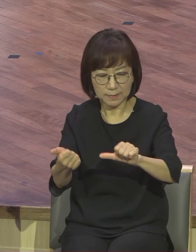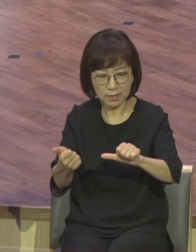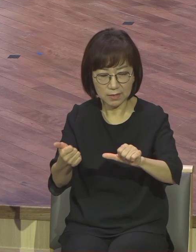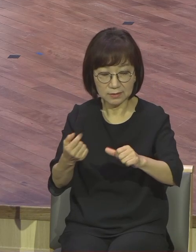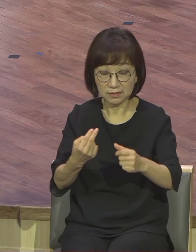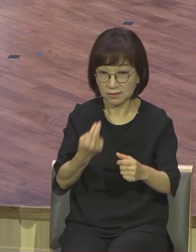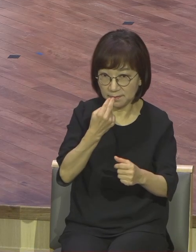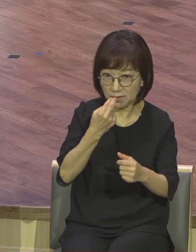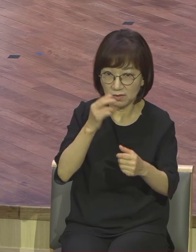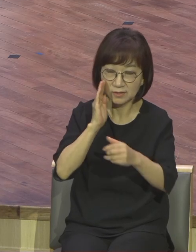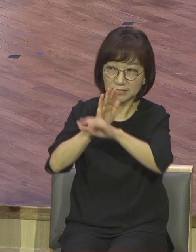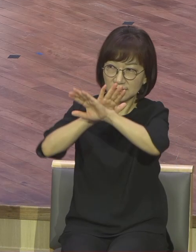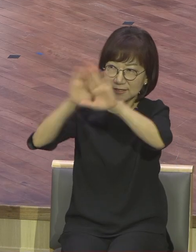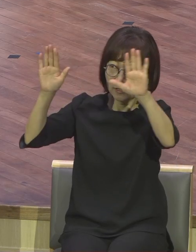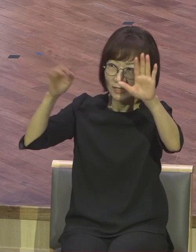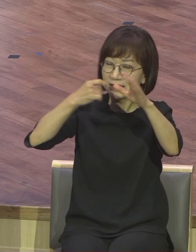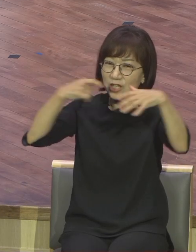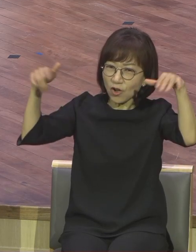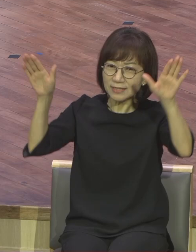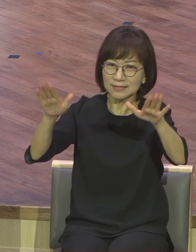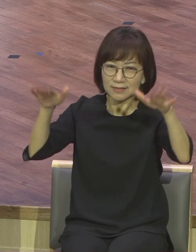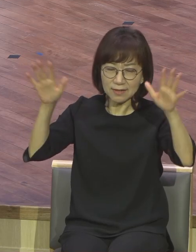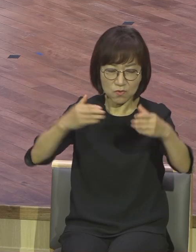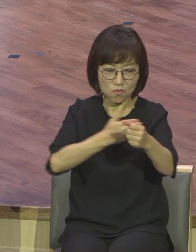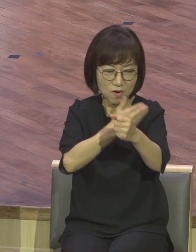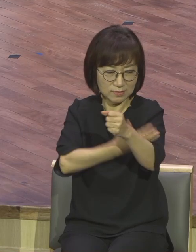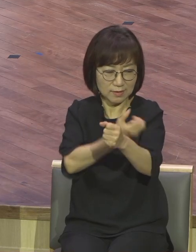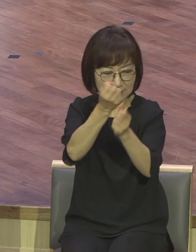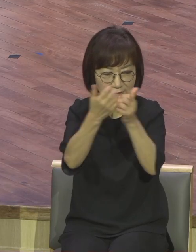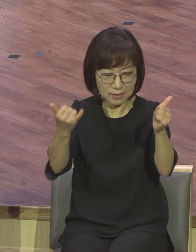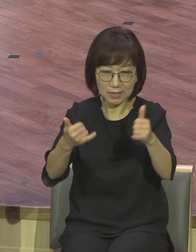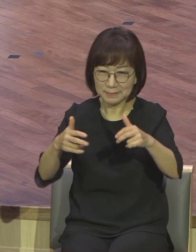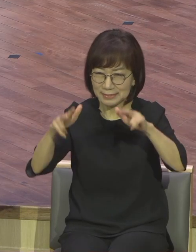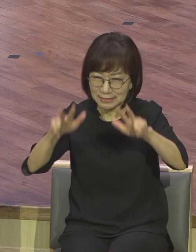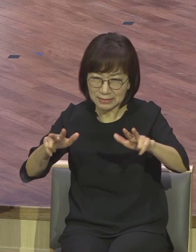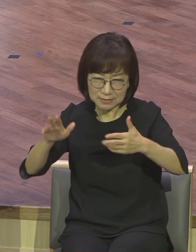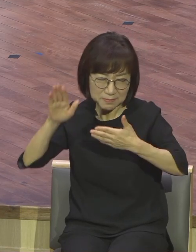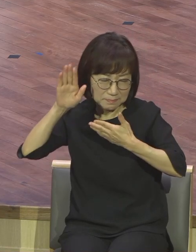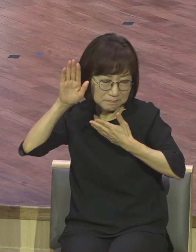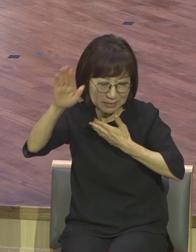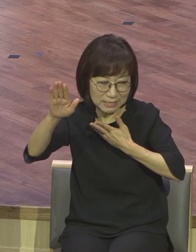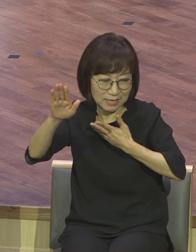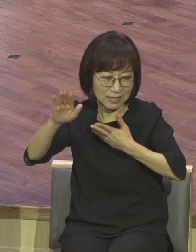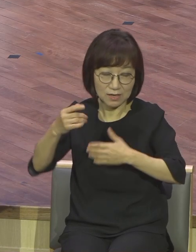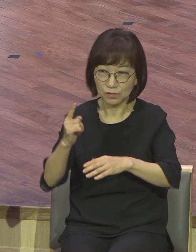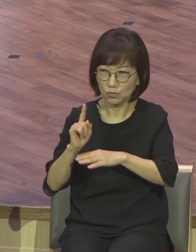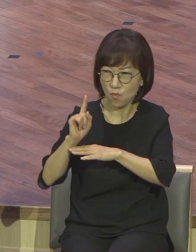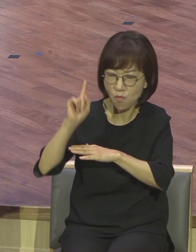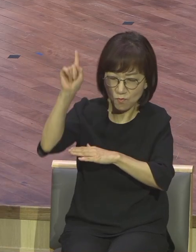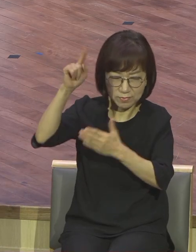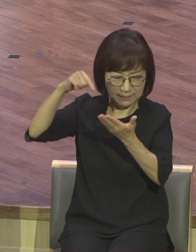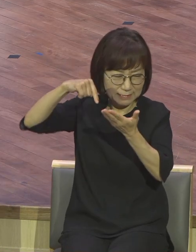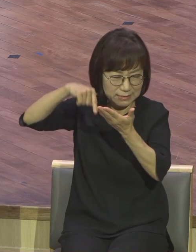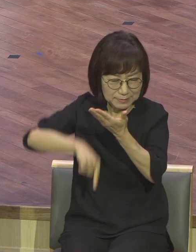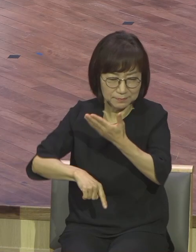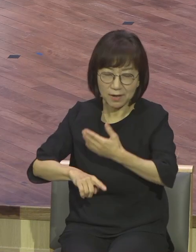권세사들이나 현재일이나 장례일이나 높음이나 기름이나 기품이나 다른 어떤